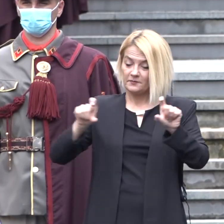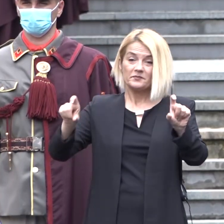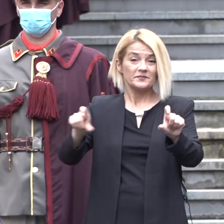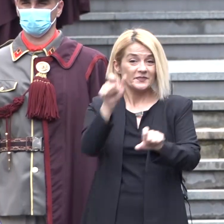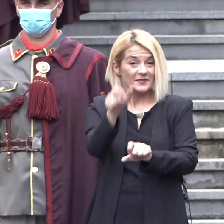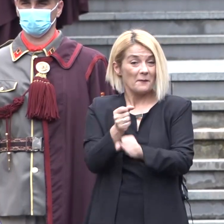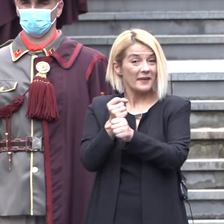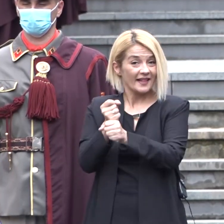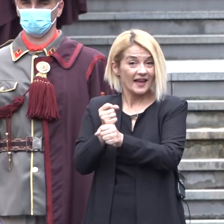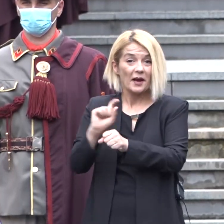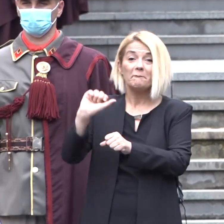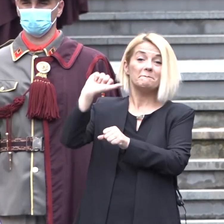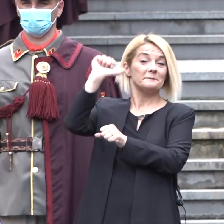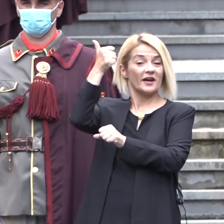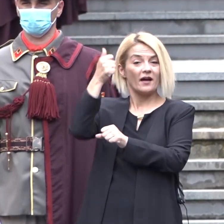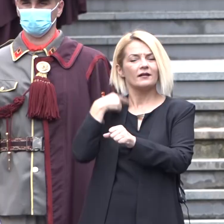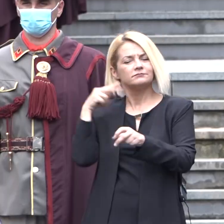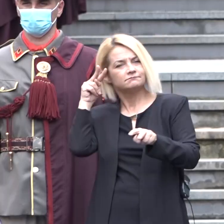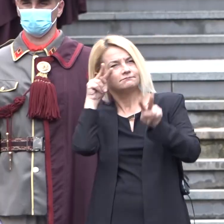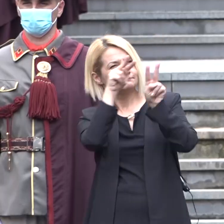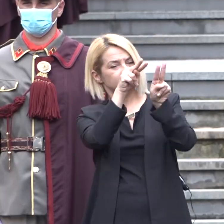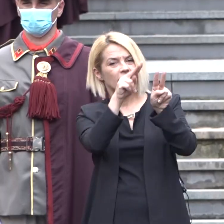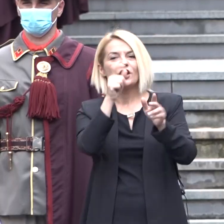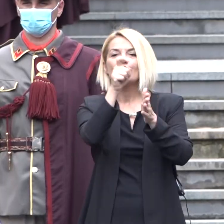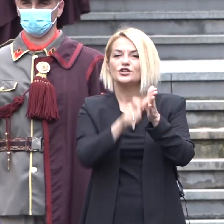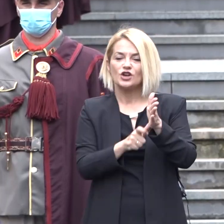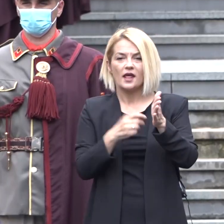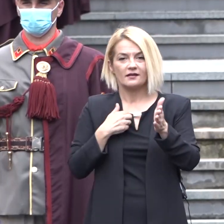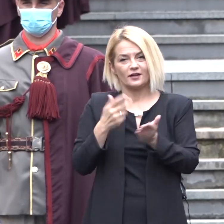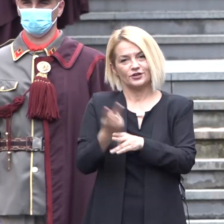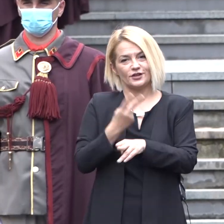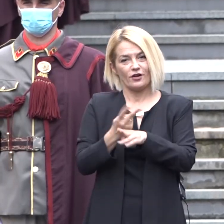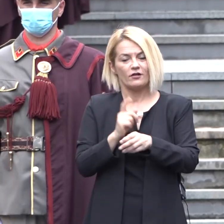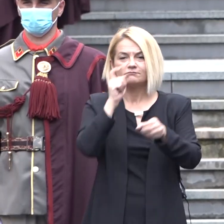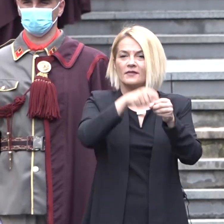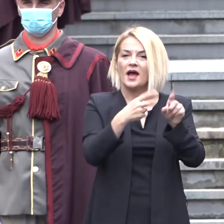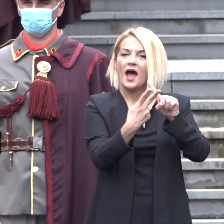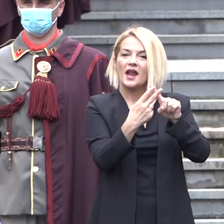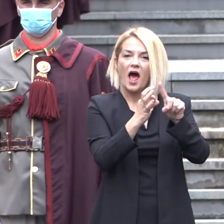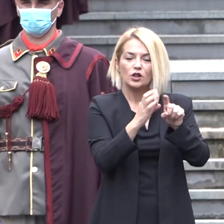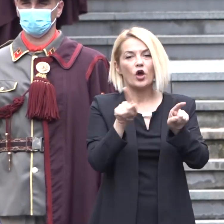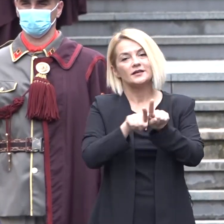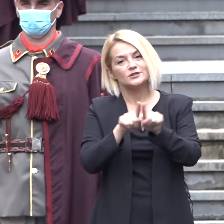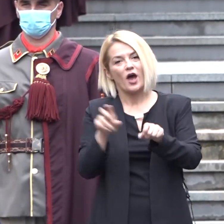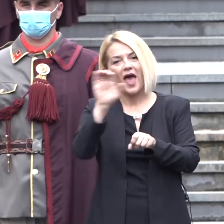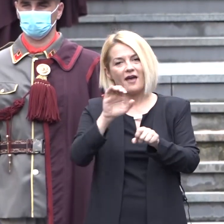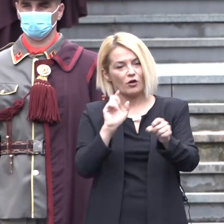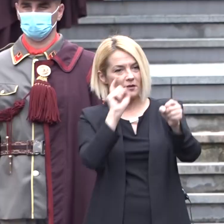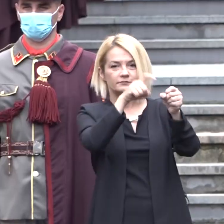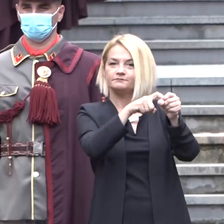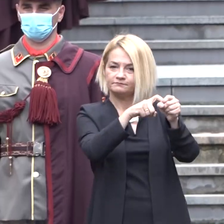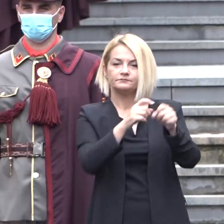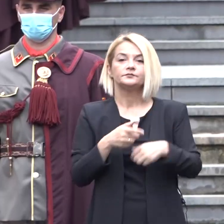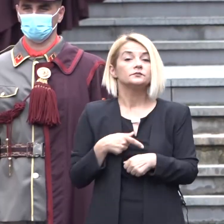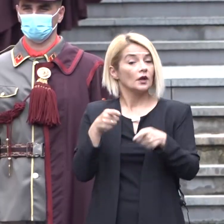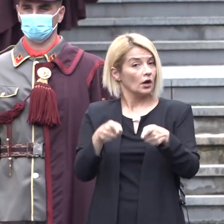едногласна одлука, визионерски се определија за членство на нашата земја и во НАТО, и во Европската Унија. Со тоа